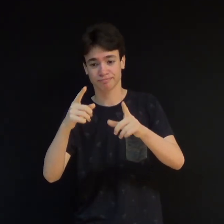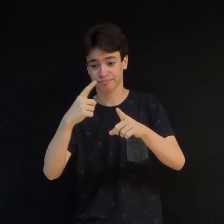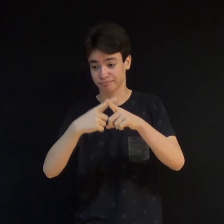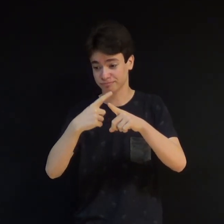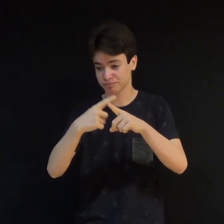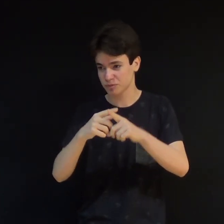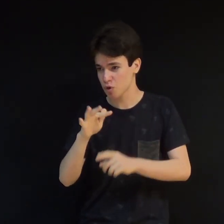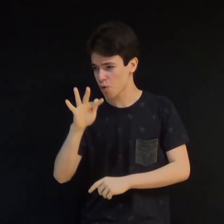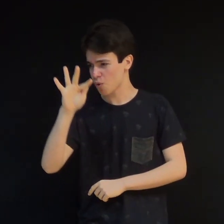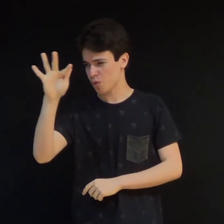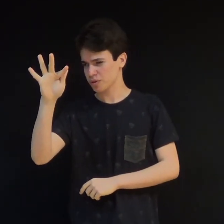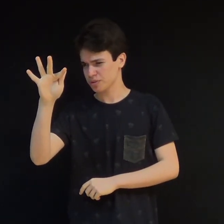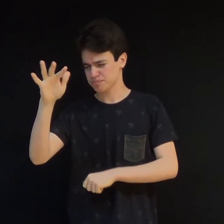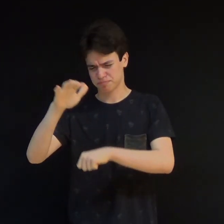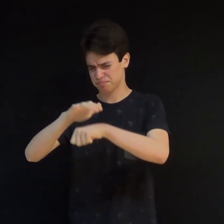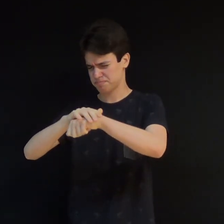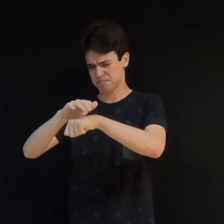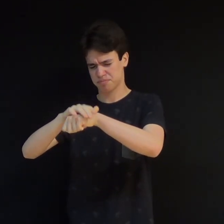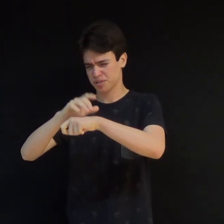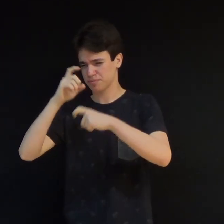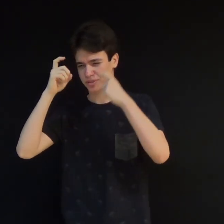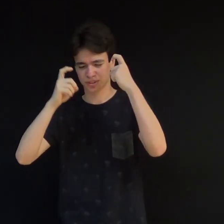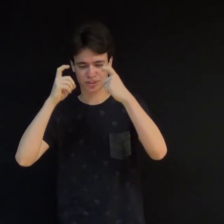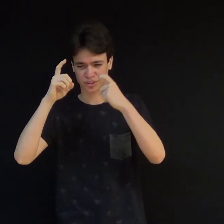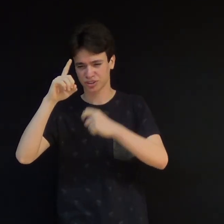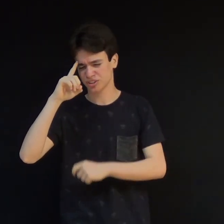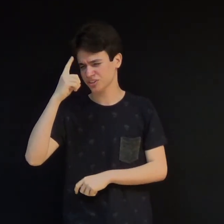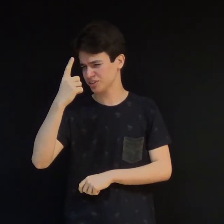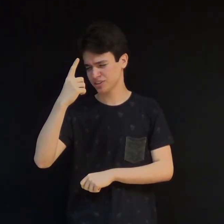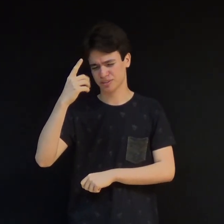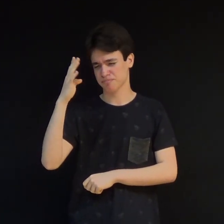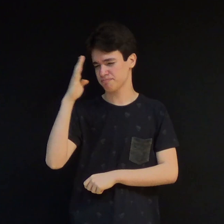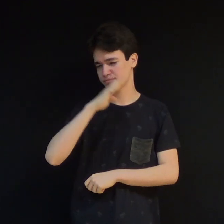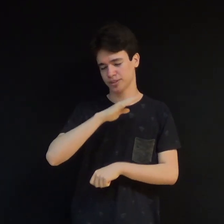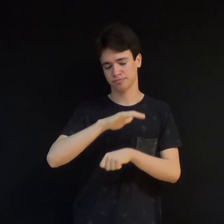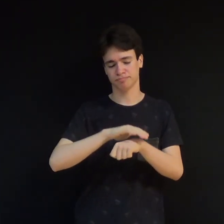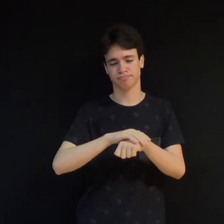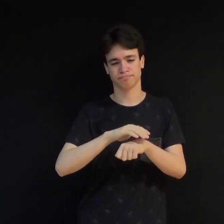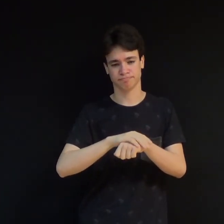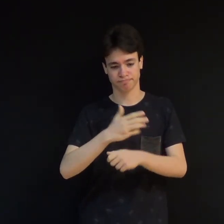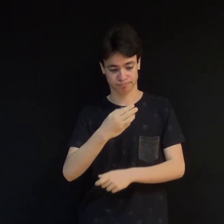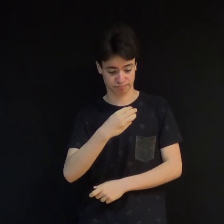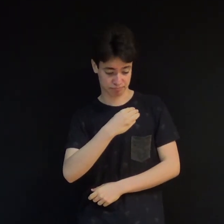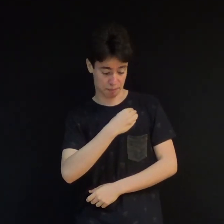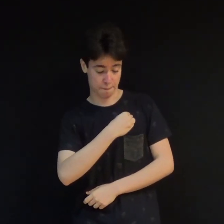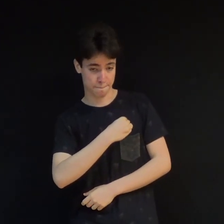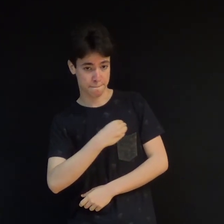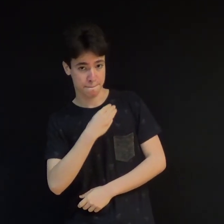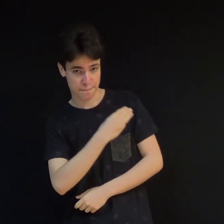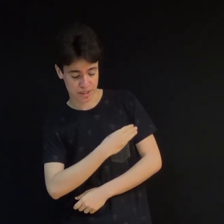o seu próprio mal. Mateus capítulo 6, versículo 25 a 34